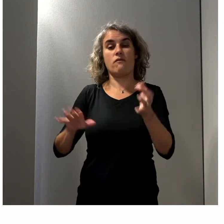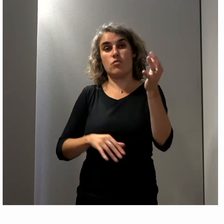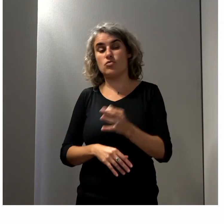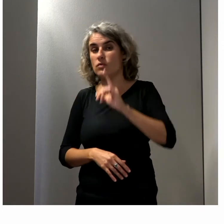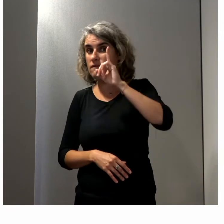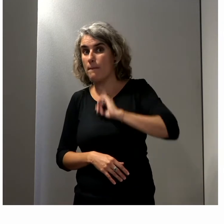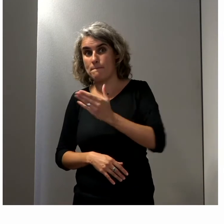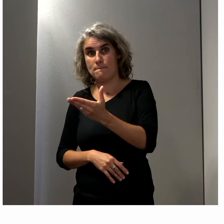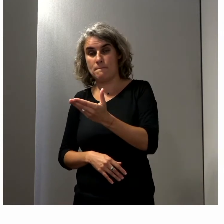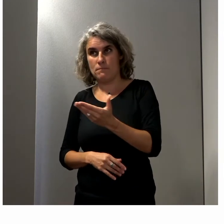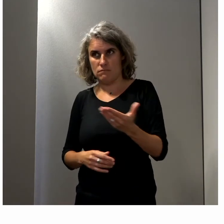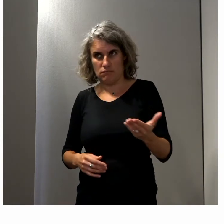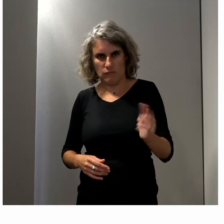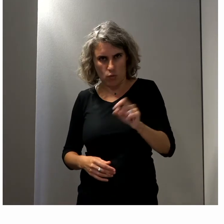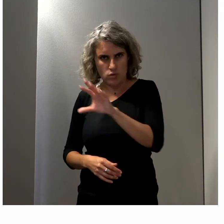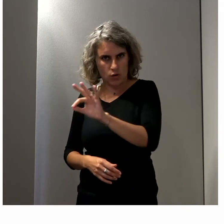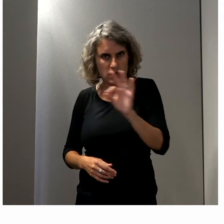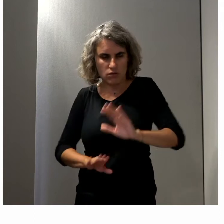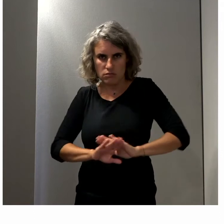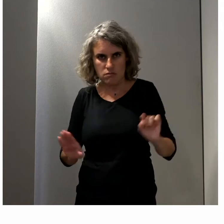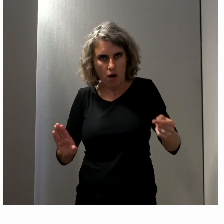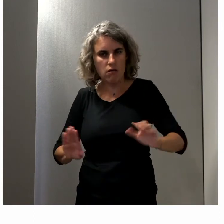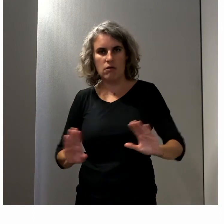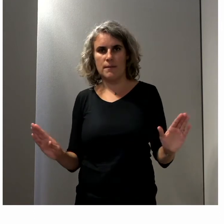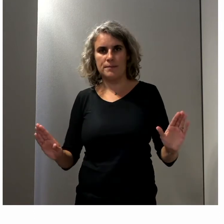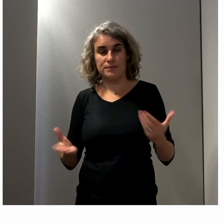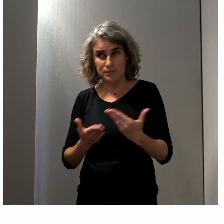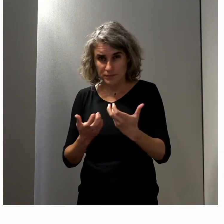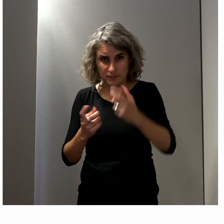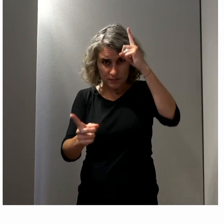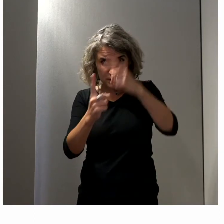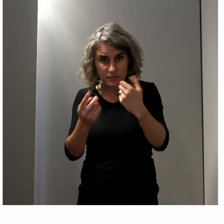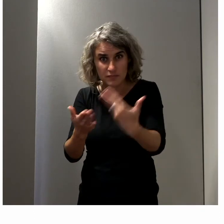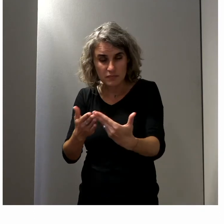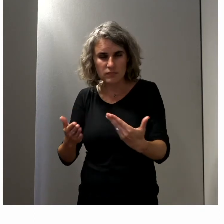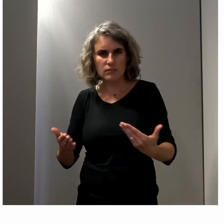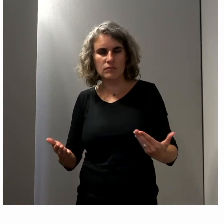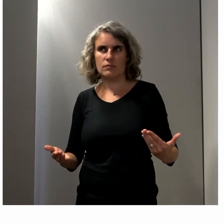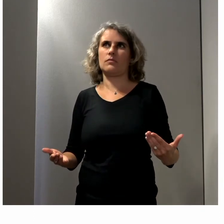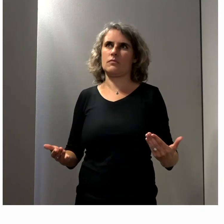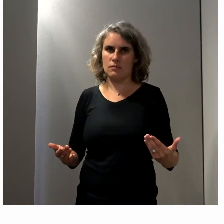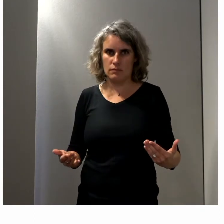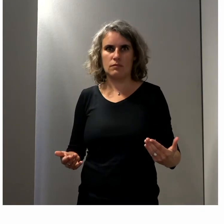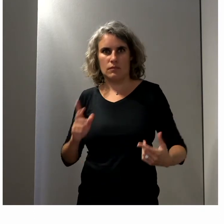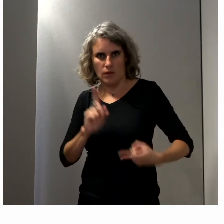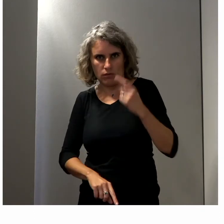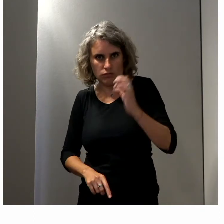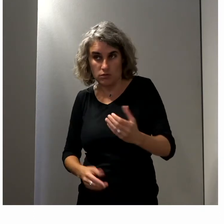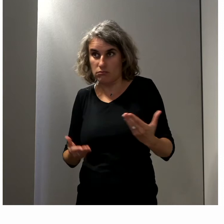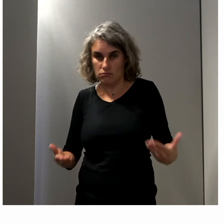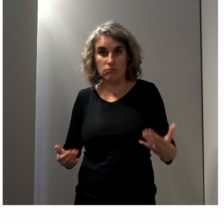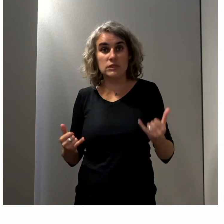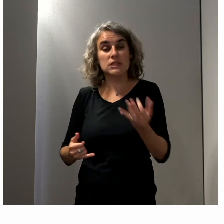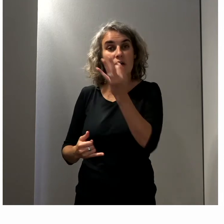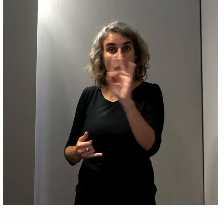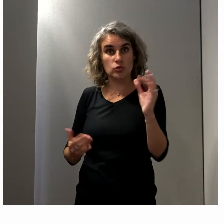l'Assemblée nationale et il souhaiterait vraiment qu'on avance sur 50%. Et on voit bien que cet enjeu-là, il est déterminant. On est en retard sur un certain nombre de